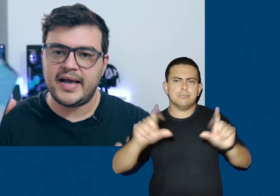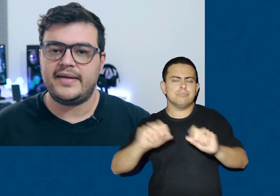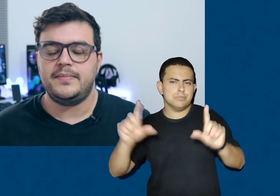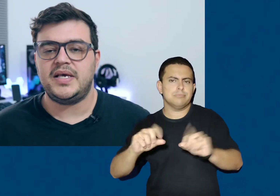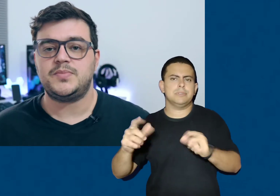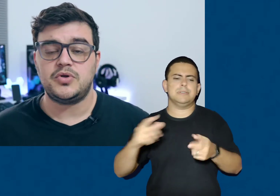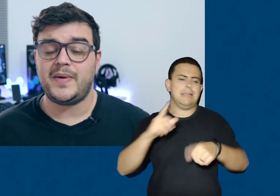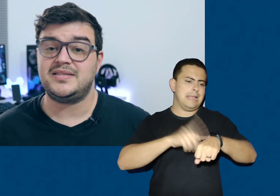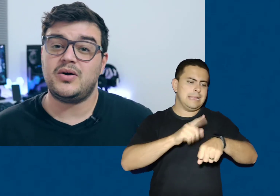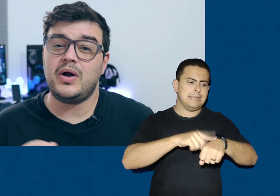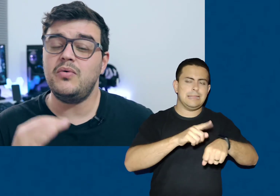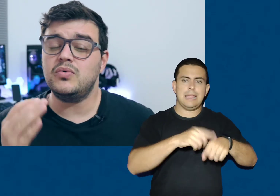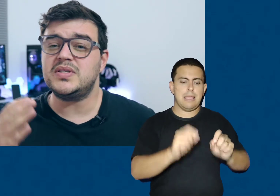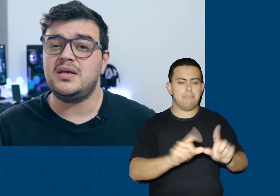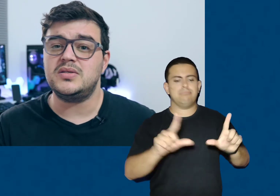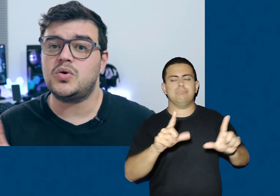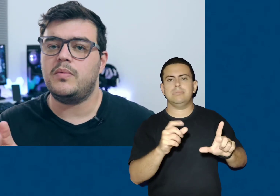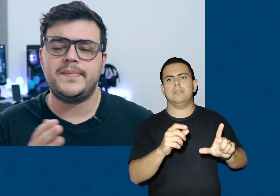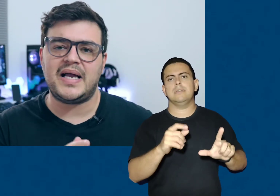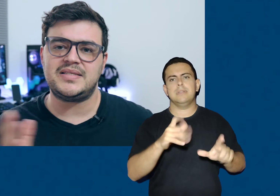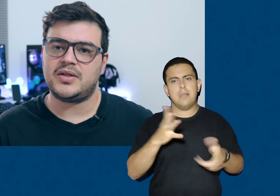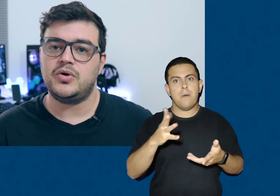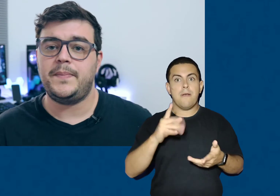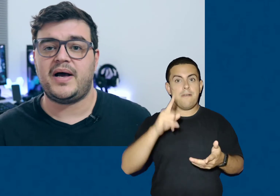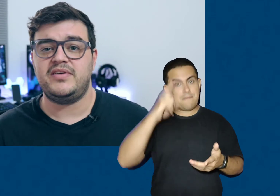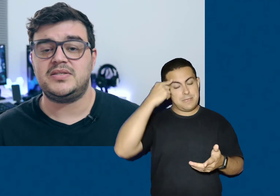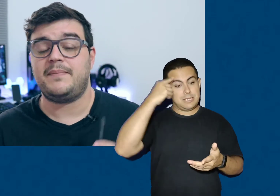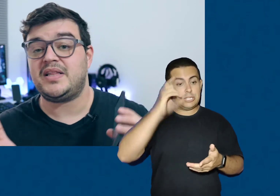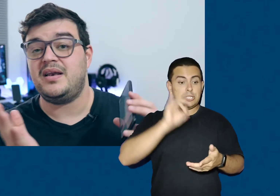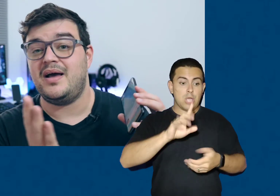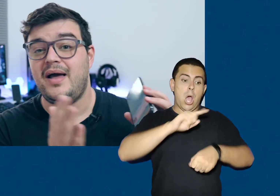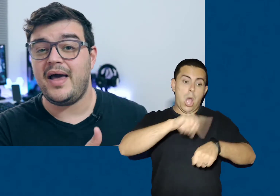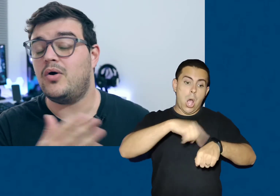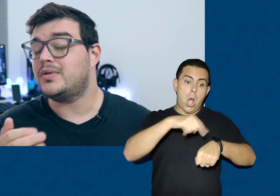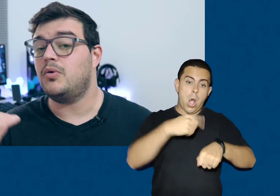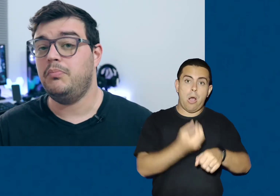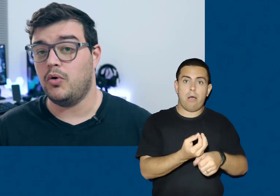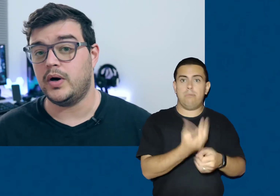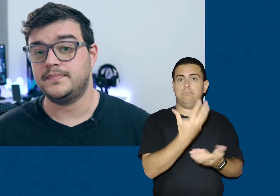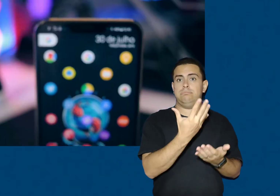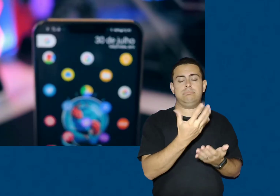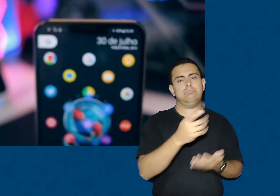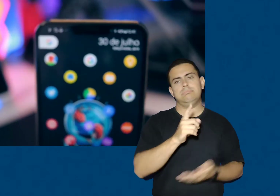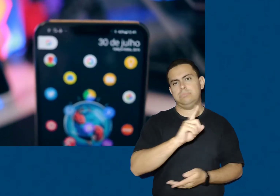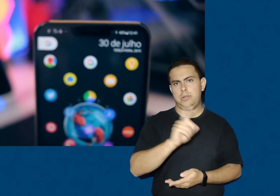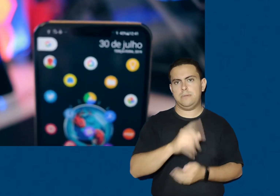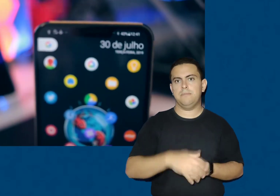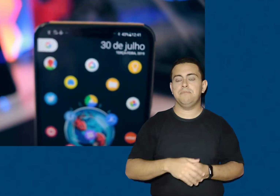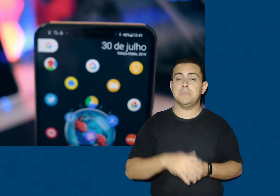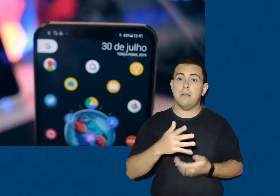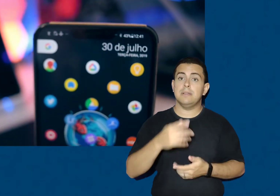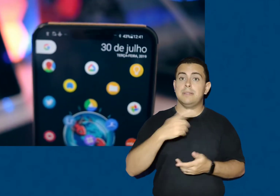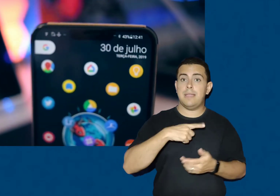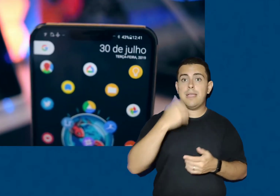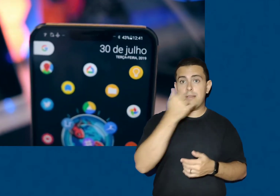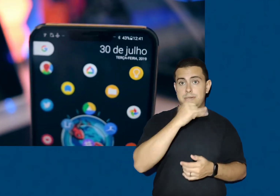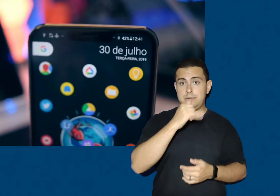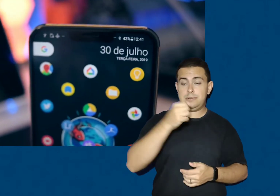ligada mesmo e tudo mais. Então, não usem isso como balizador para ver se a bateria é ou não boa. De modo geral, os 3.300 mAh de